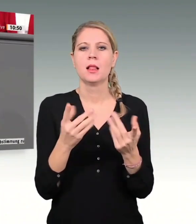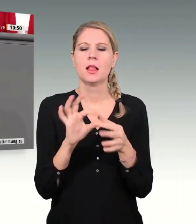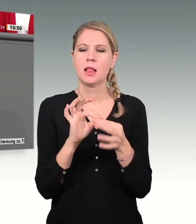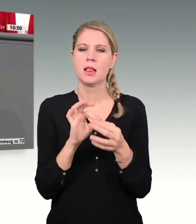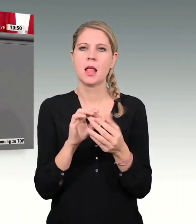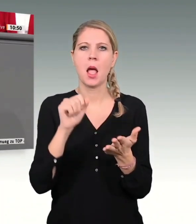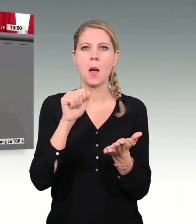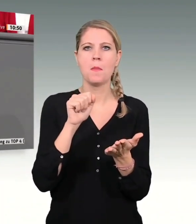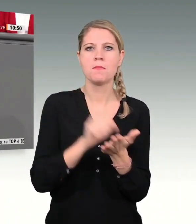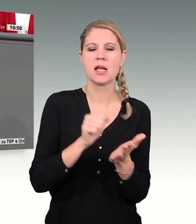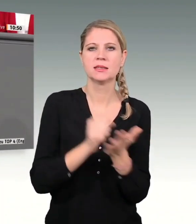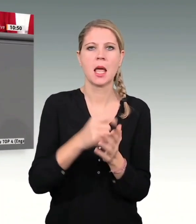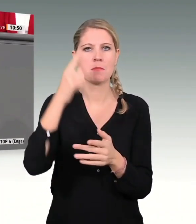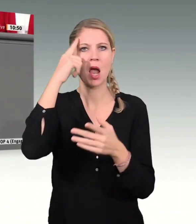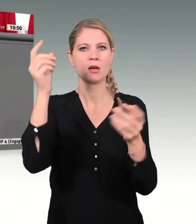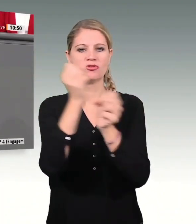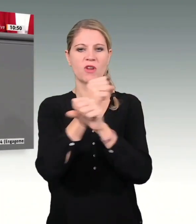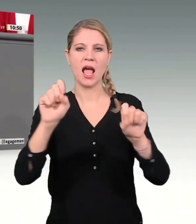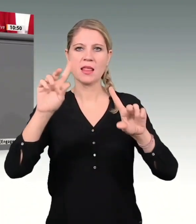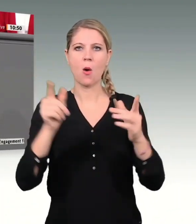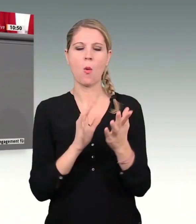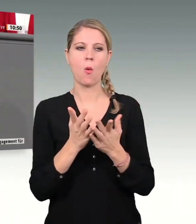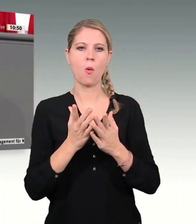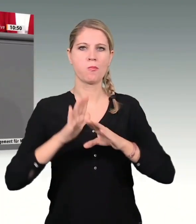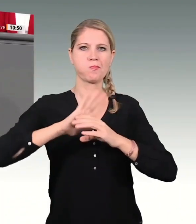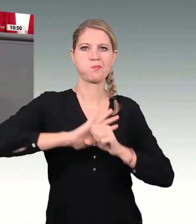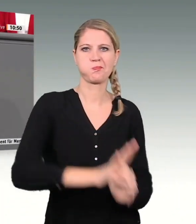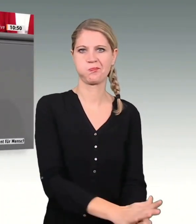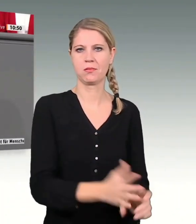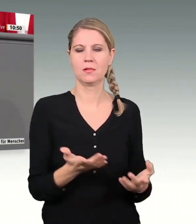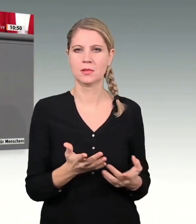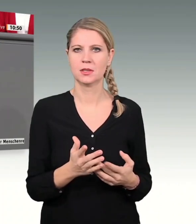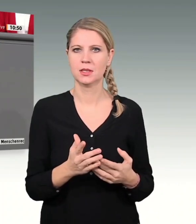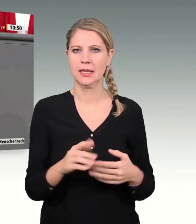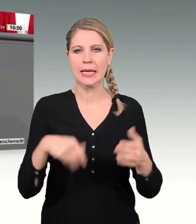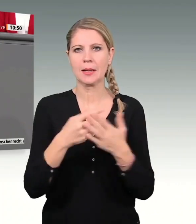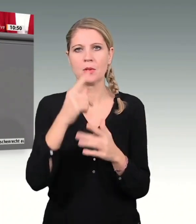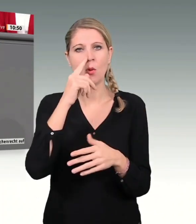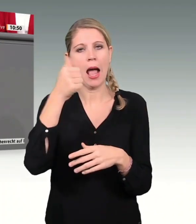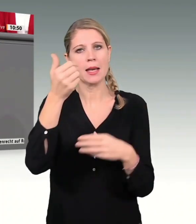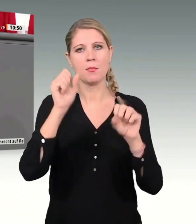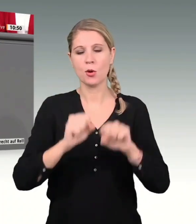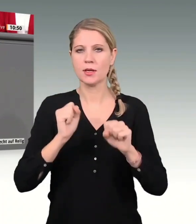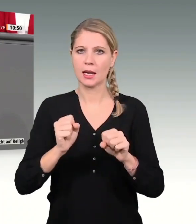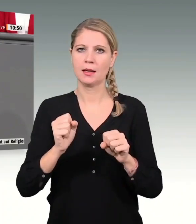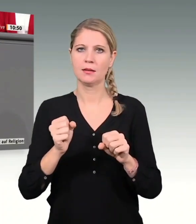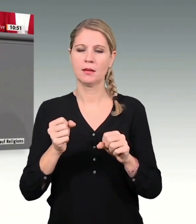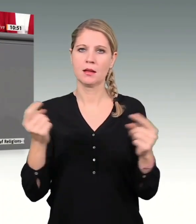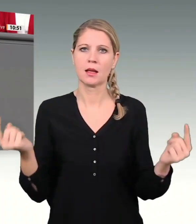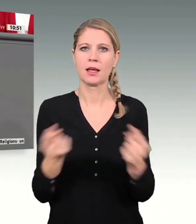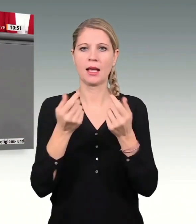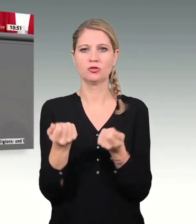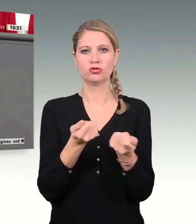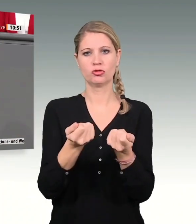Meinungsfreiheit unterdrückt werden. Es gibt nur ein Mittel, um dagegen zu steuern. Es ist ein